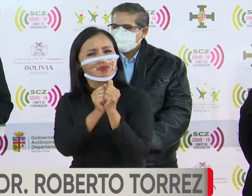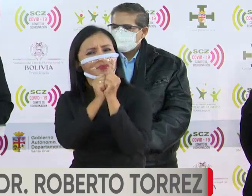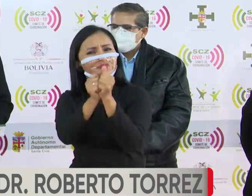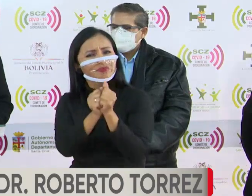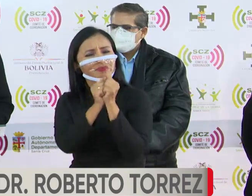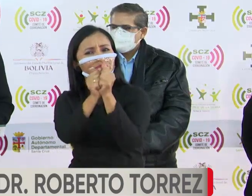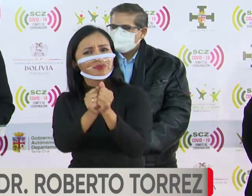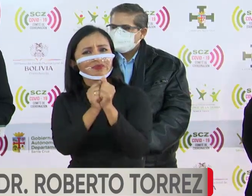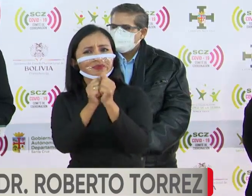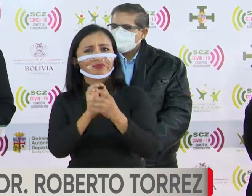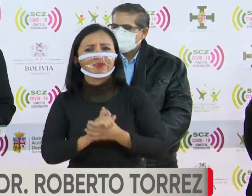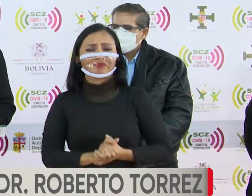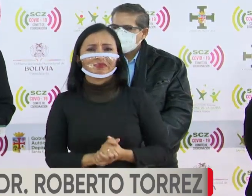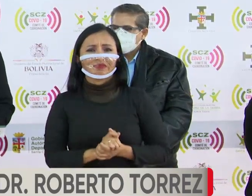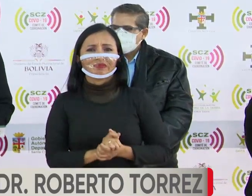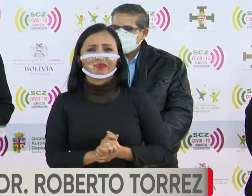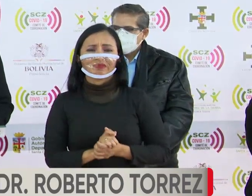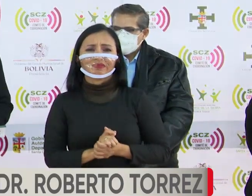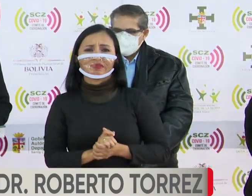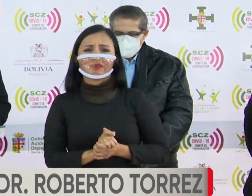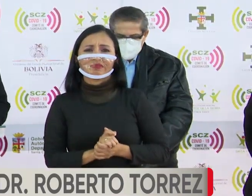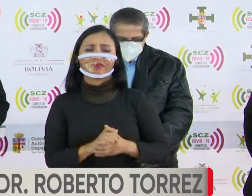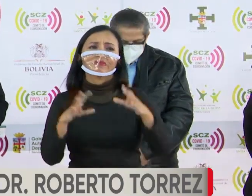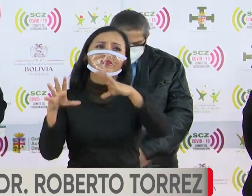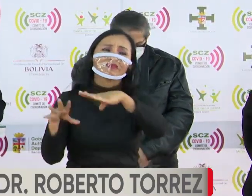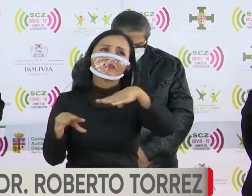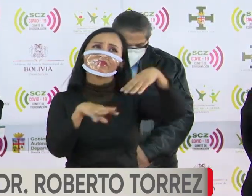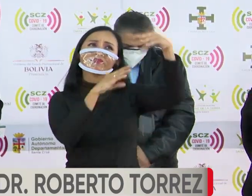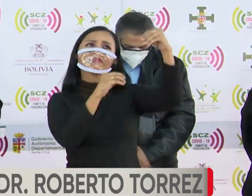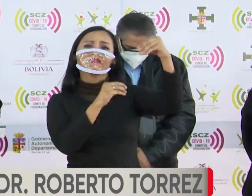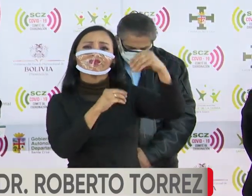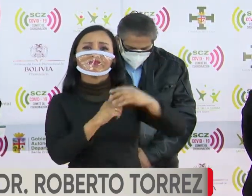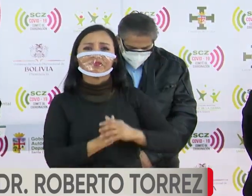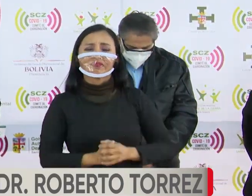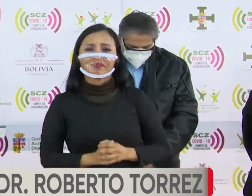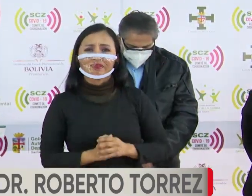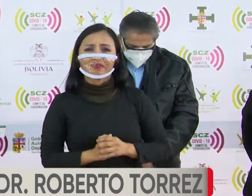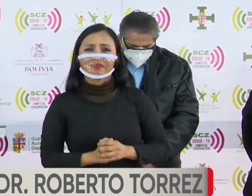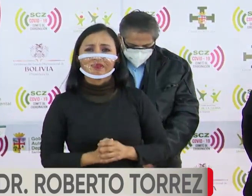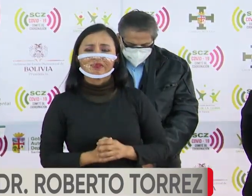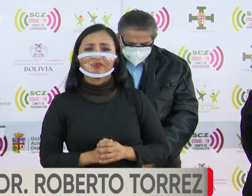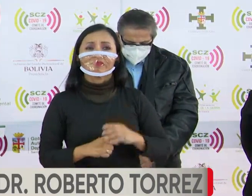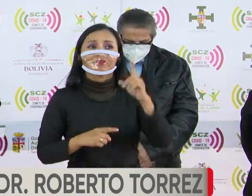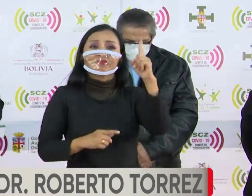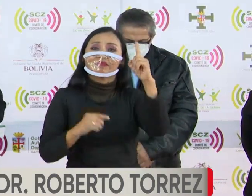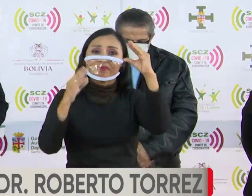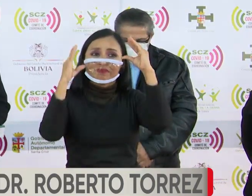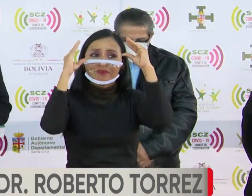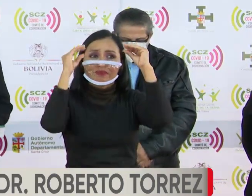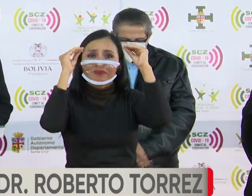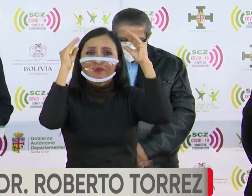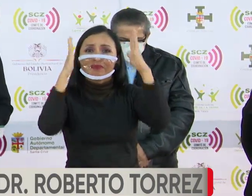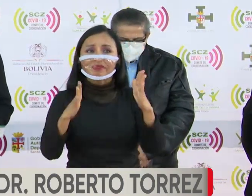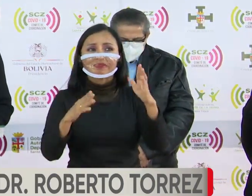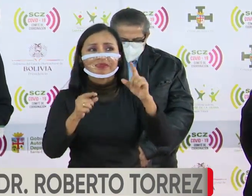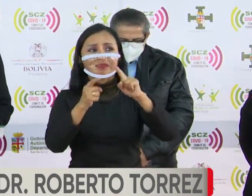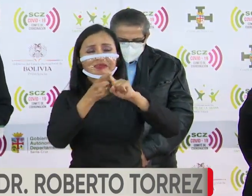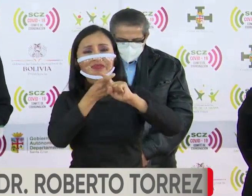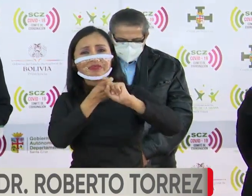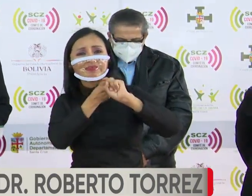Señor, me ha oído un maestro, un amigo,